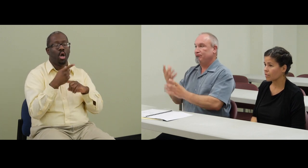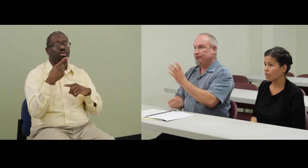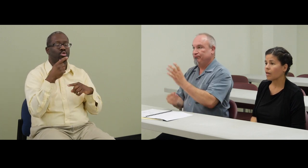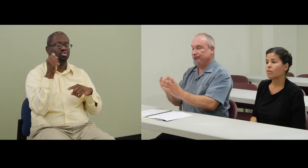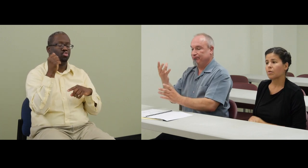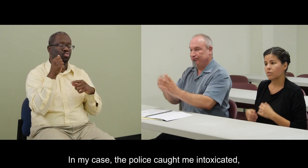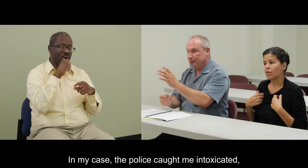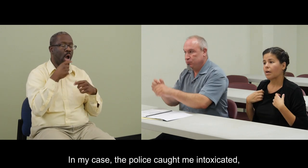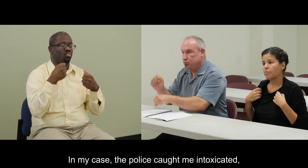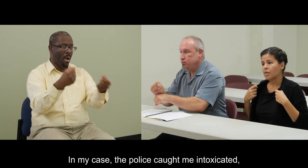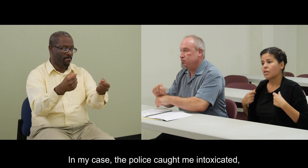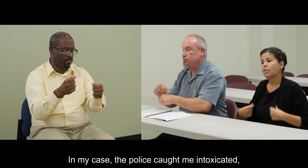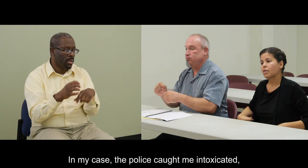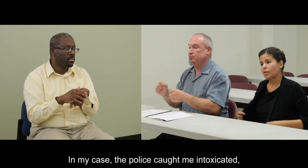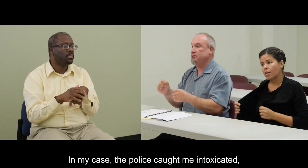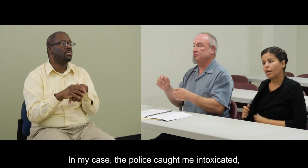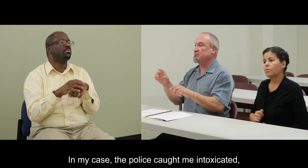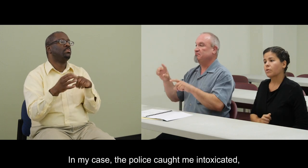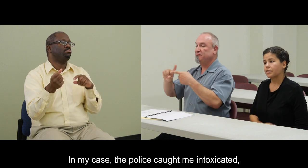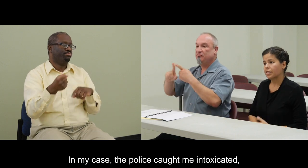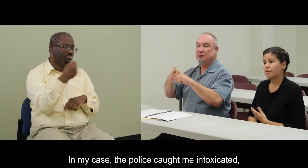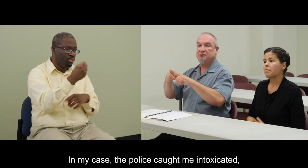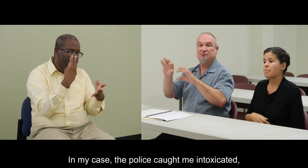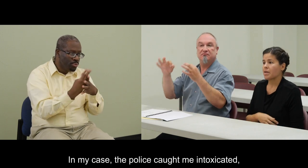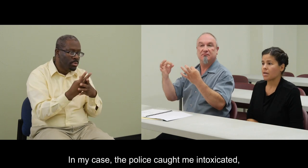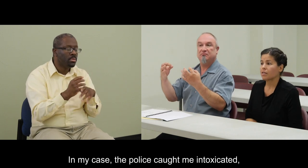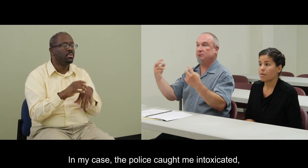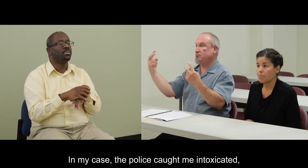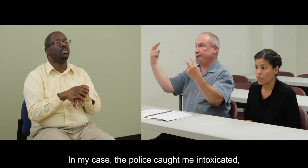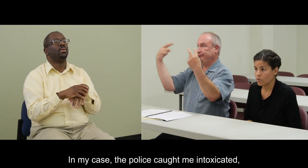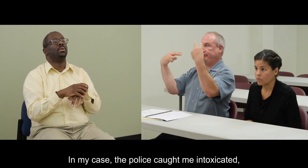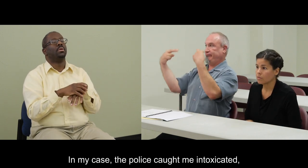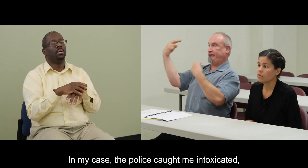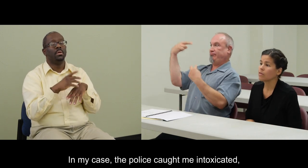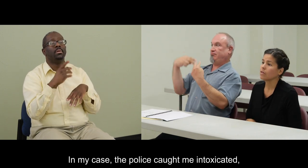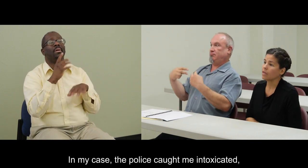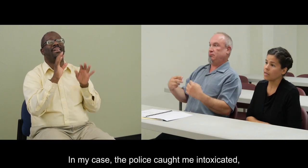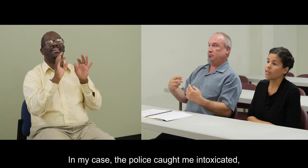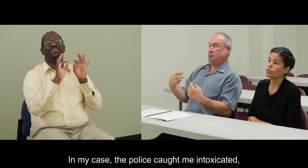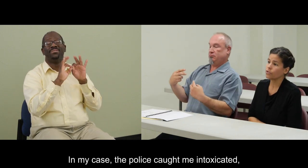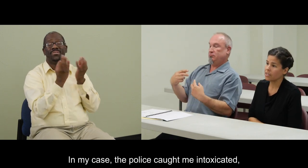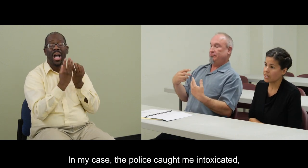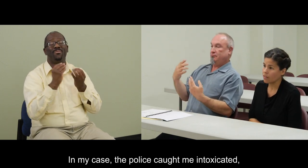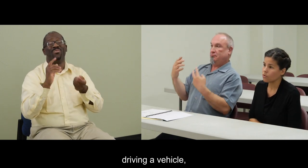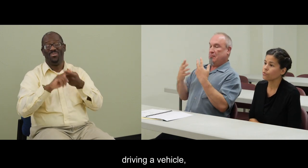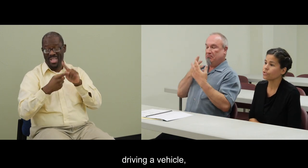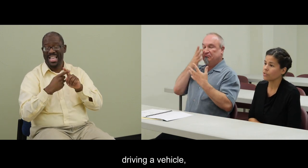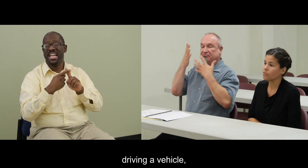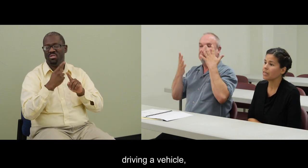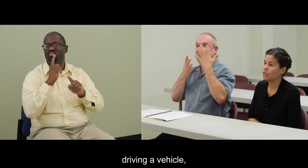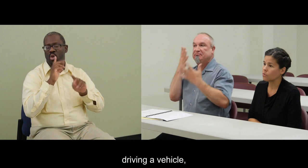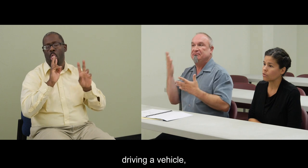Bueno, a mí, la policía me atrapó intoxicado conduciendo un vehículo.